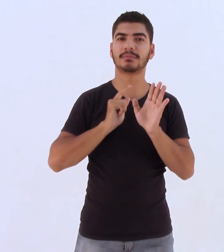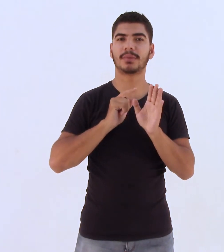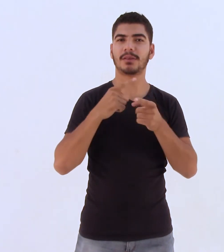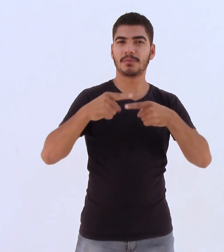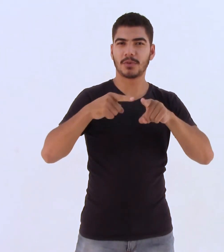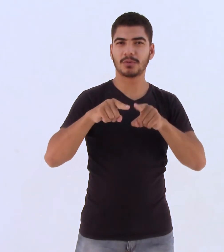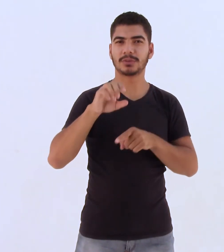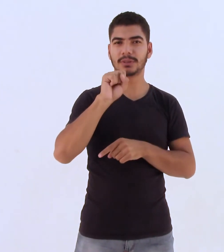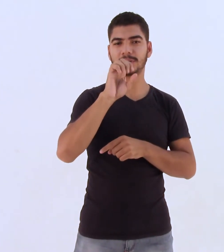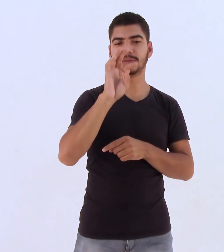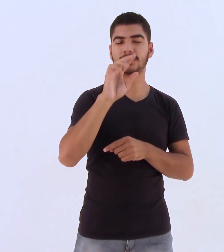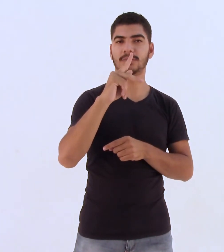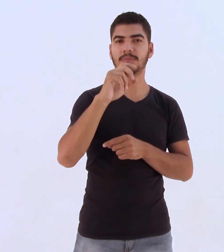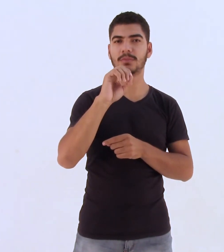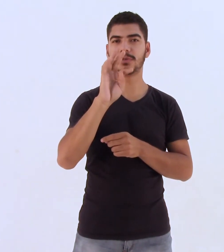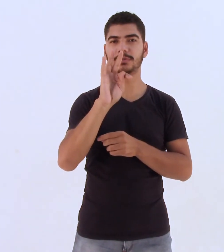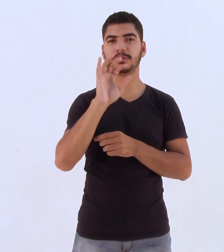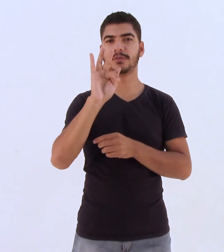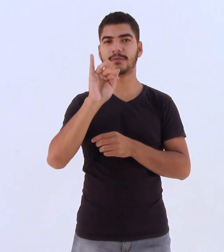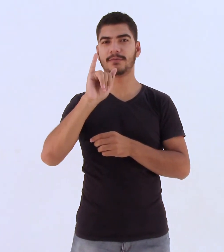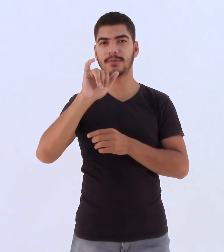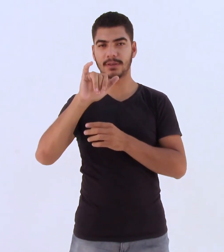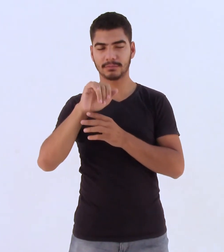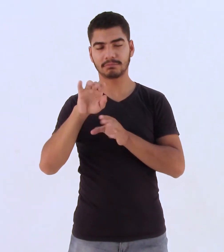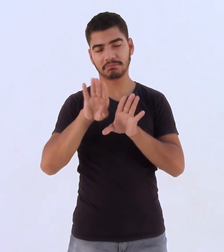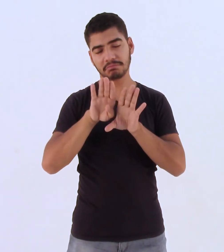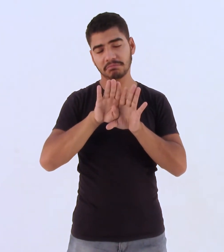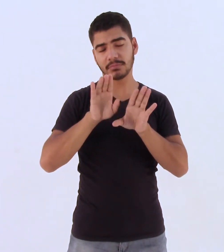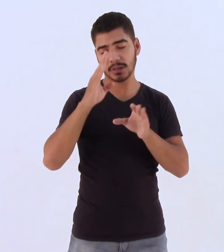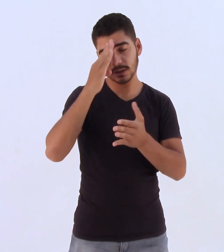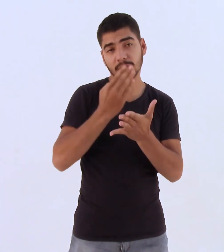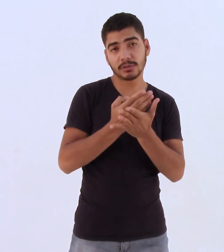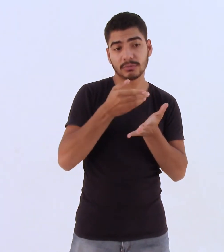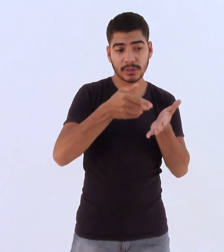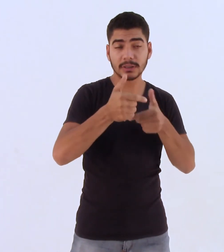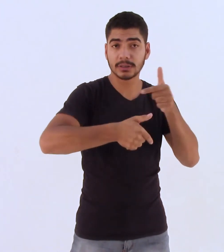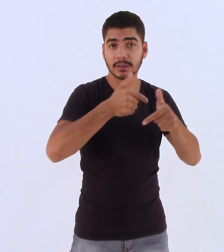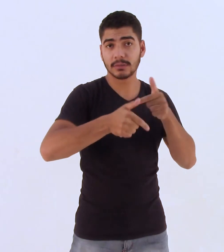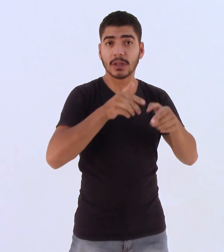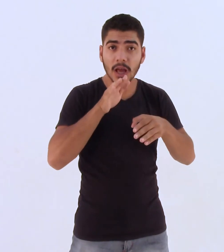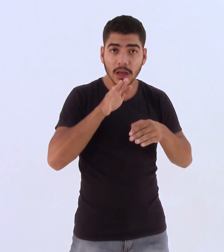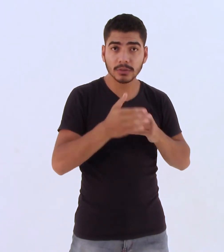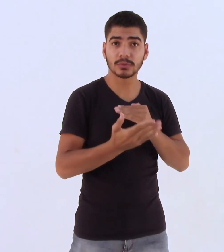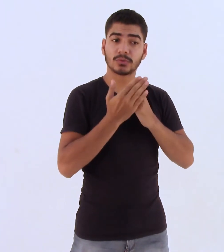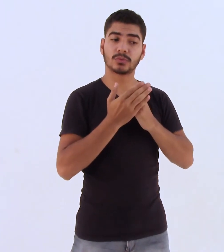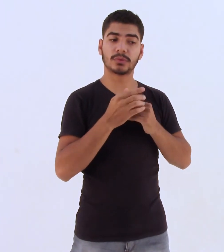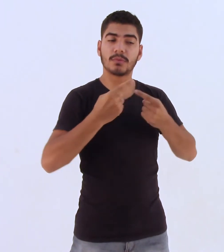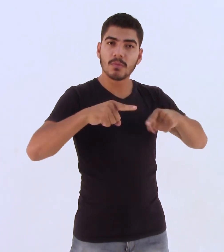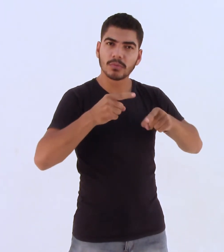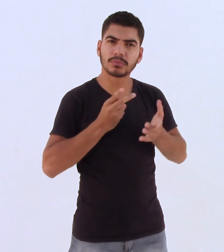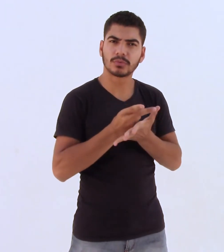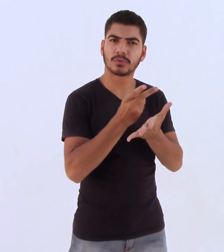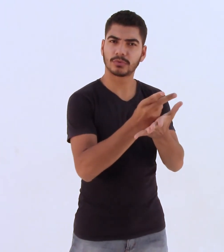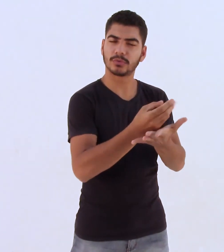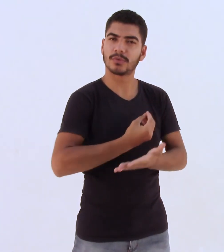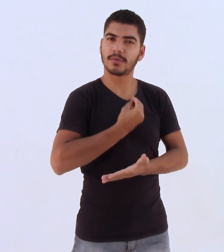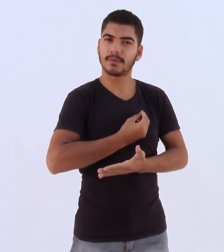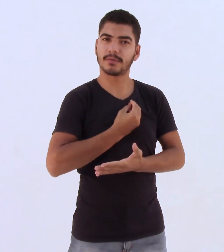fundamentais para a música. Eu acredito que esses tipos de serviços ajudam bastante a manter a música viva, tanto a cena pop